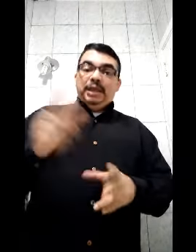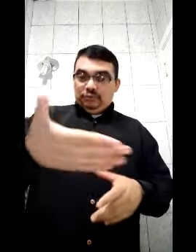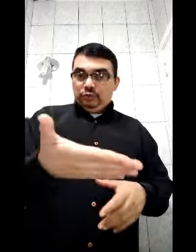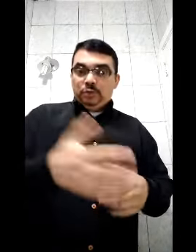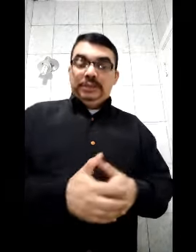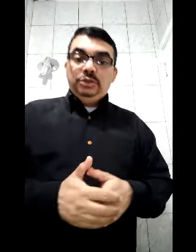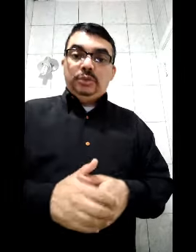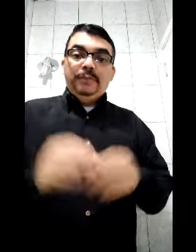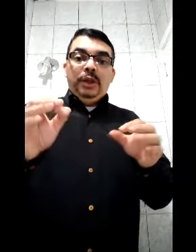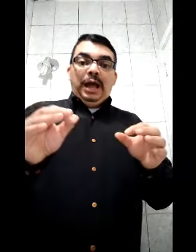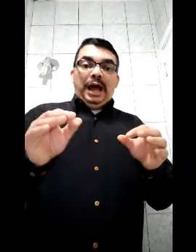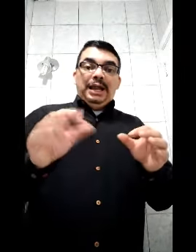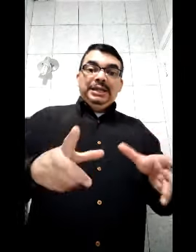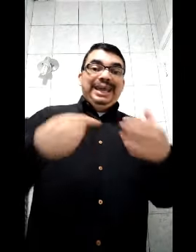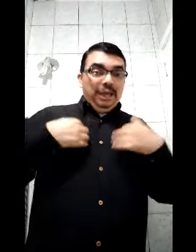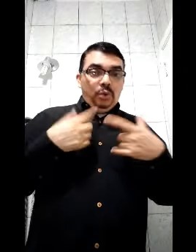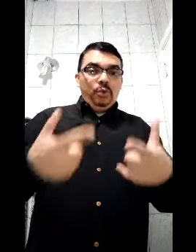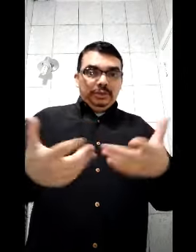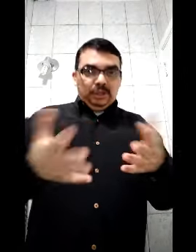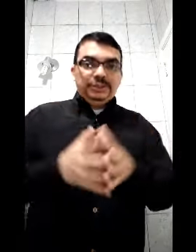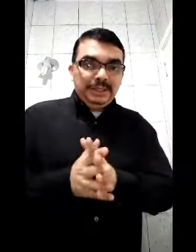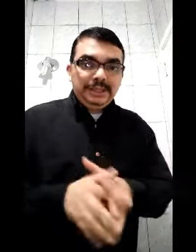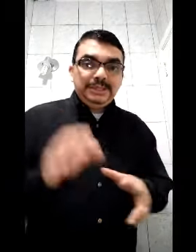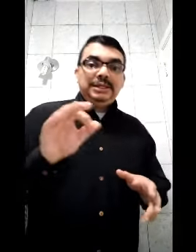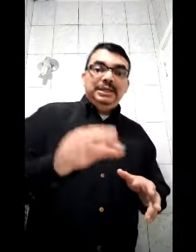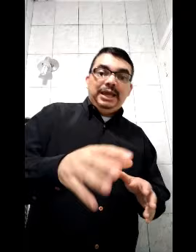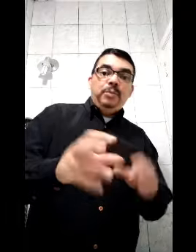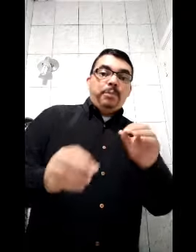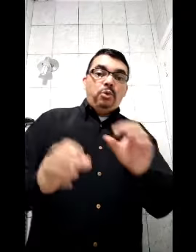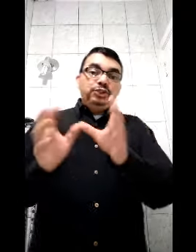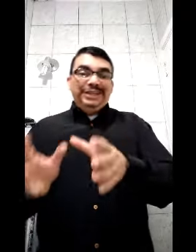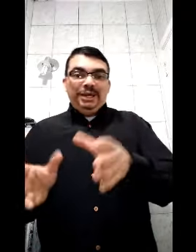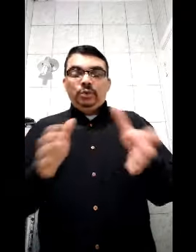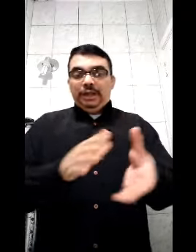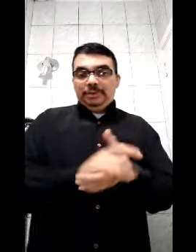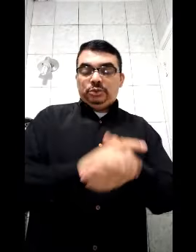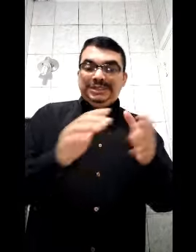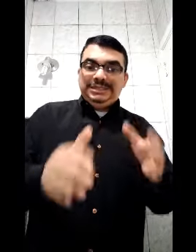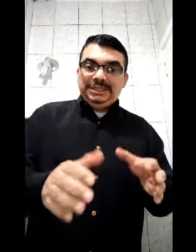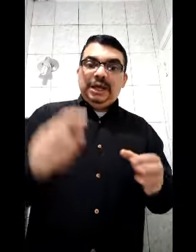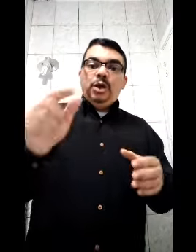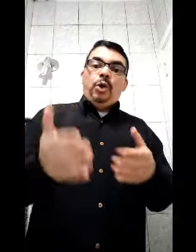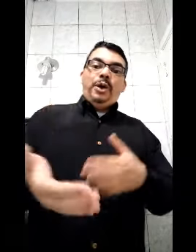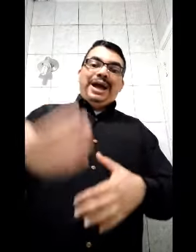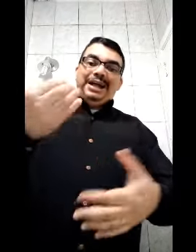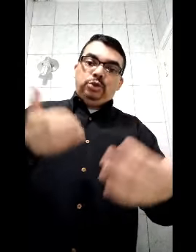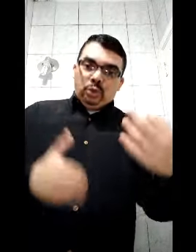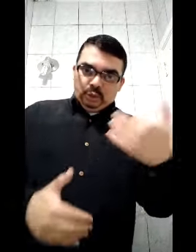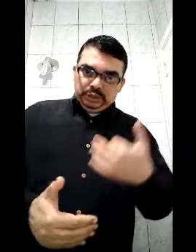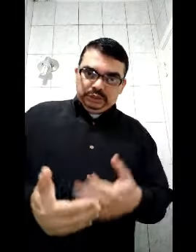Tenho vídeos sobre isso. Ali eu tenho certeza que é um pouco de erro da emissora em si colocar atores,